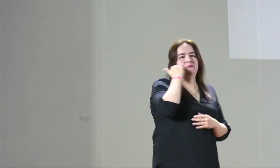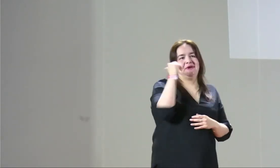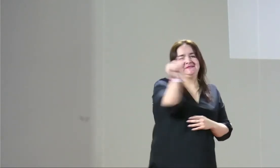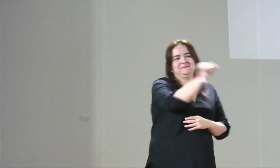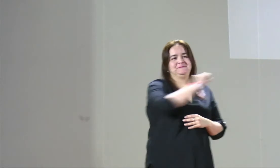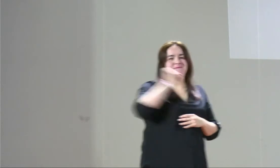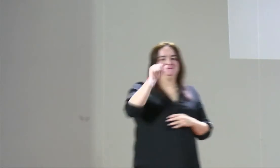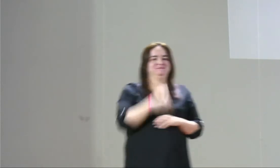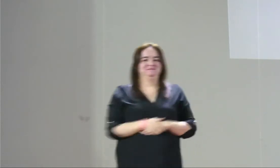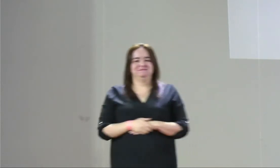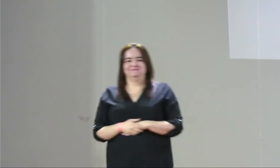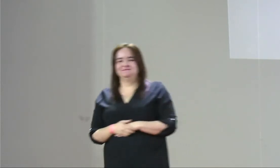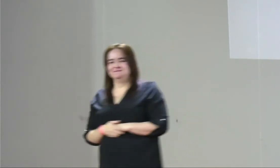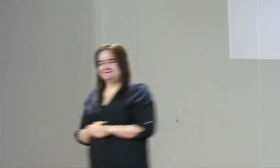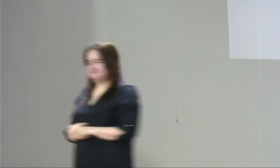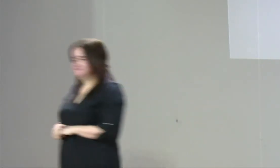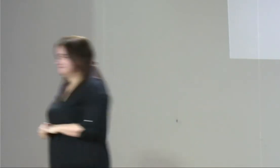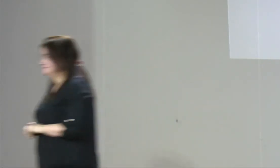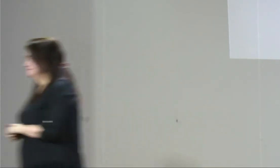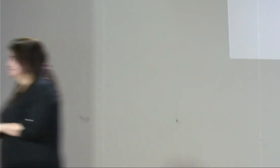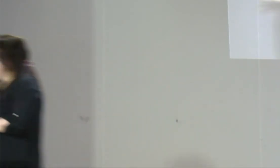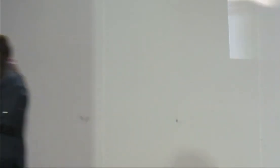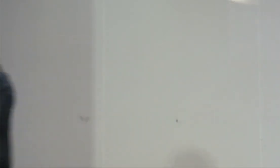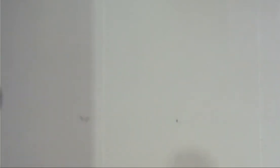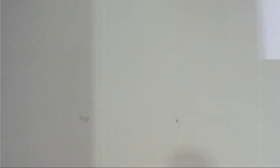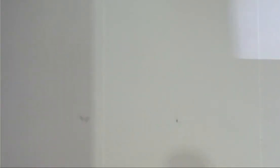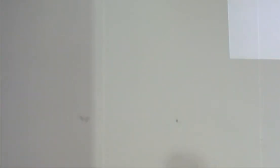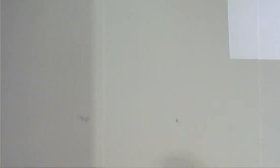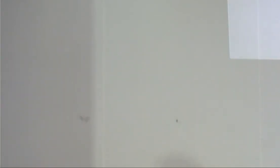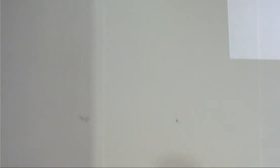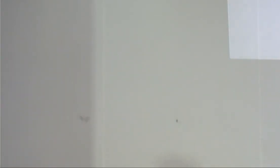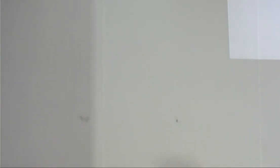planificación familiar también debe ser gratuita. Esto debe estar en pro de las mujeres.